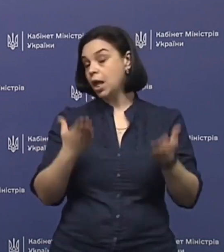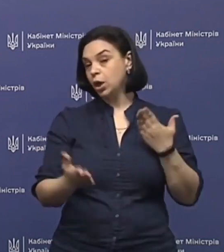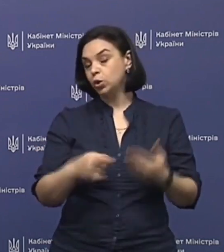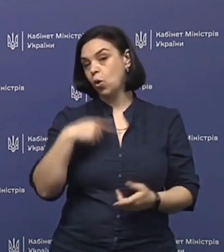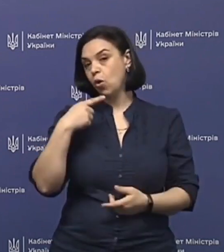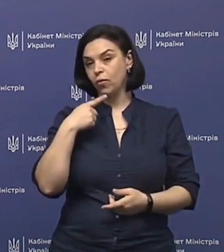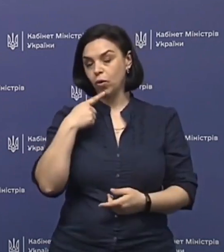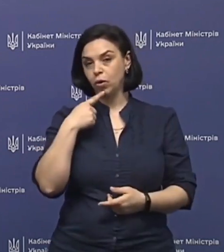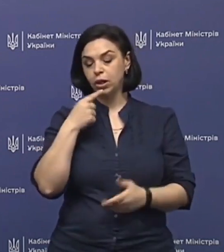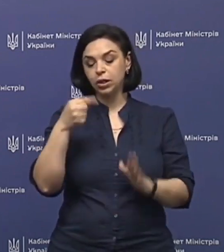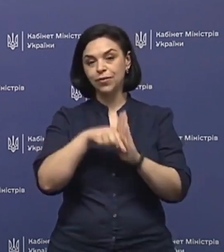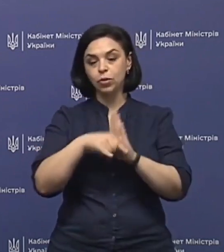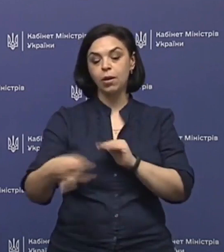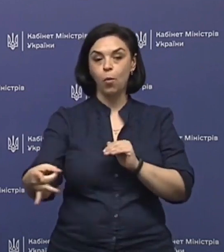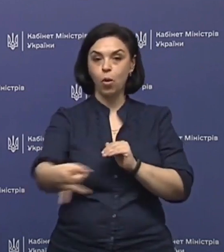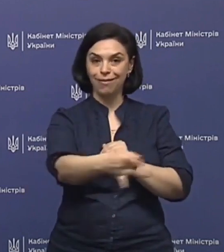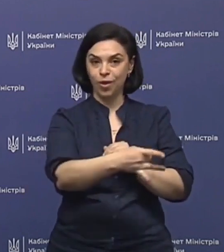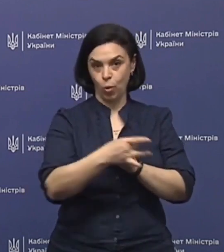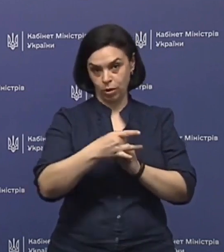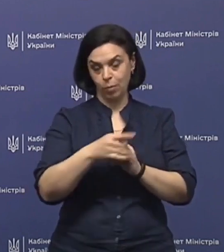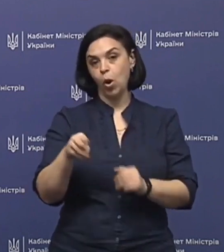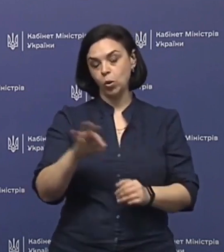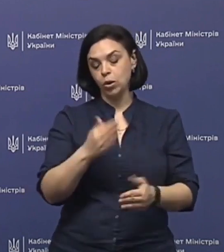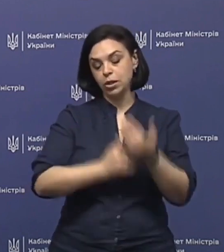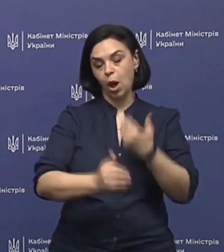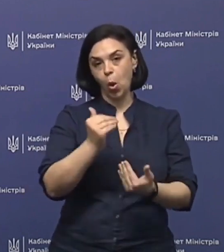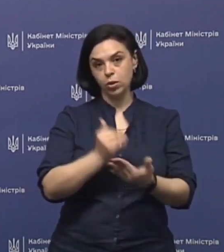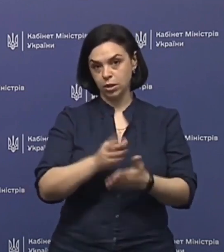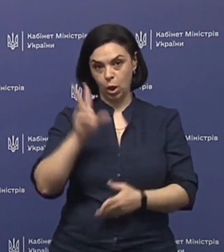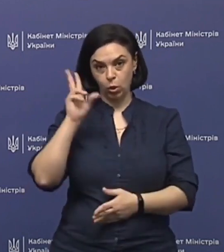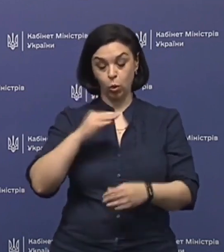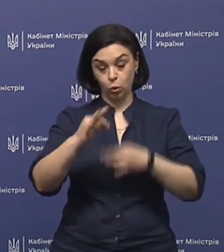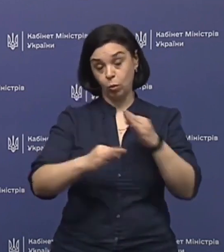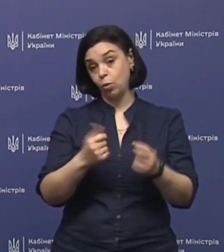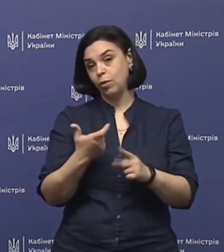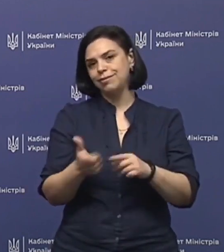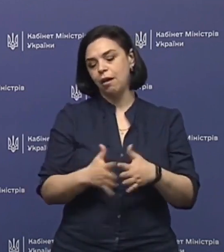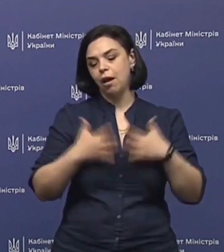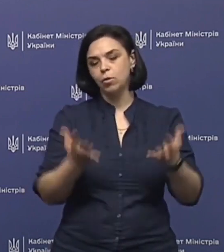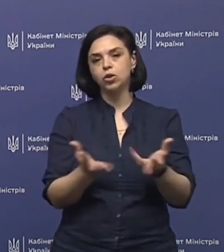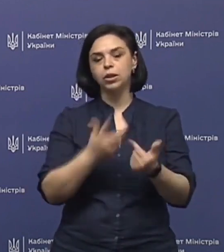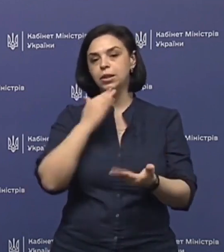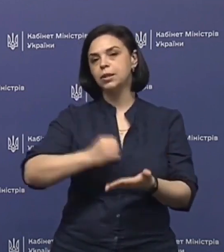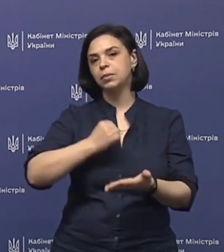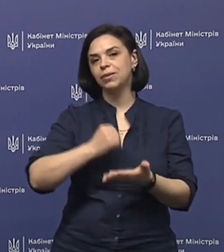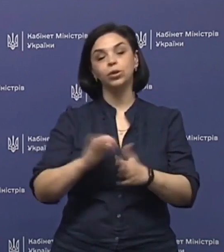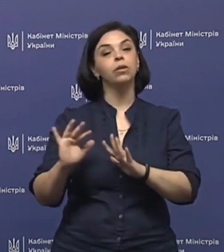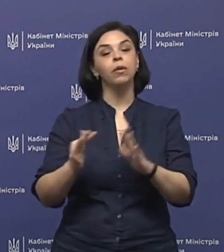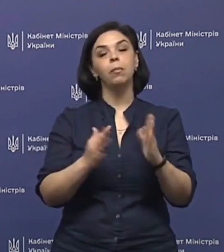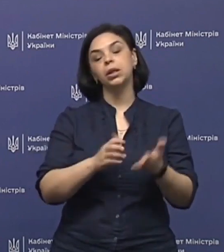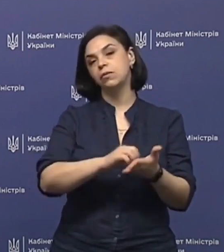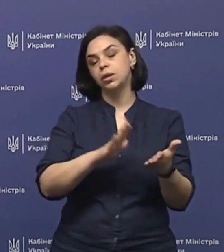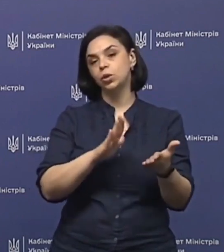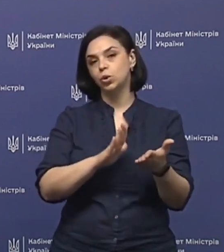говорити в розв'язі регіонів, то за останню добу найбільша кількість підтверджених випадків